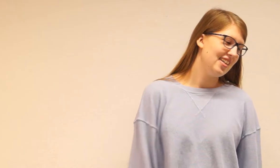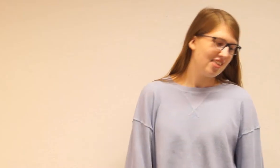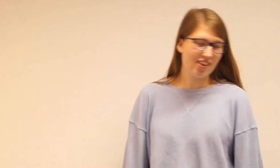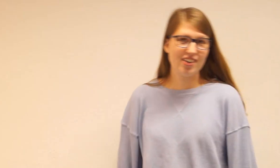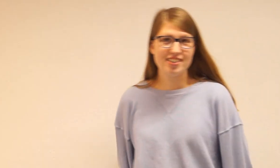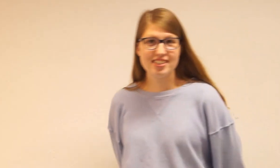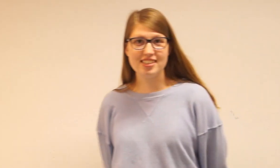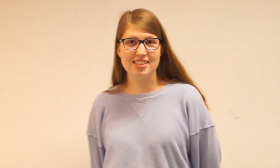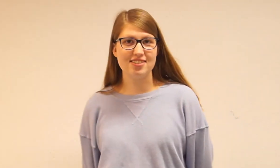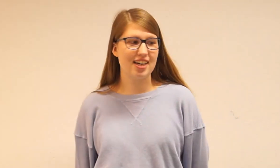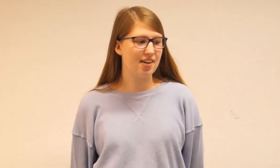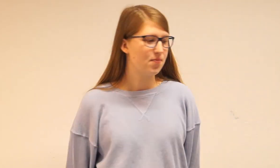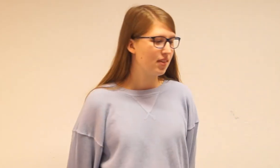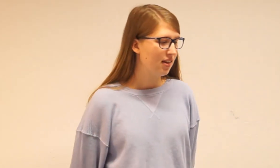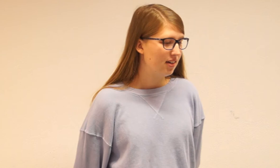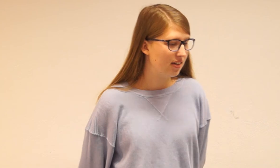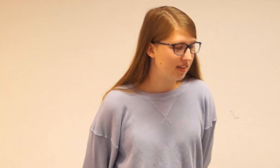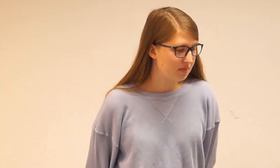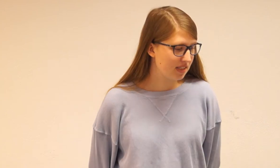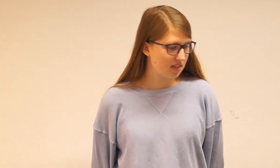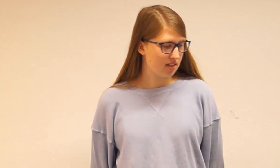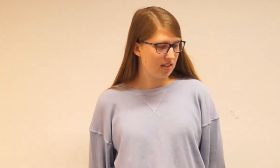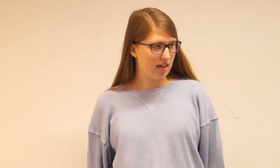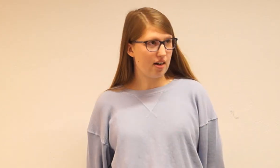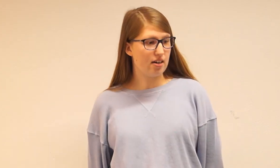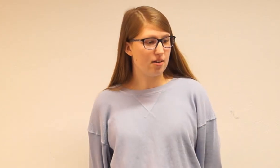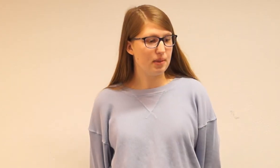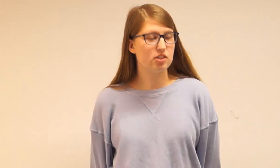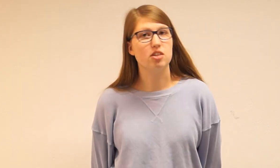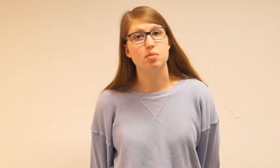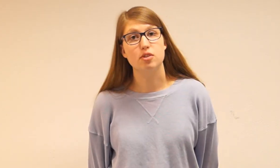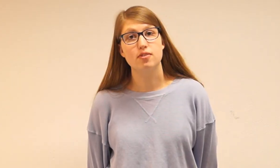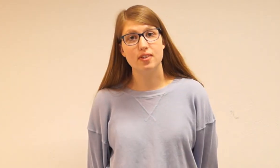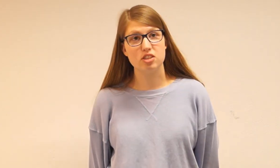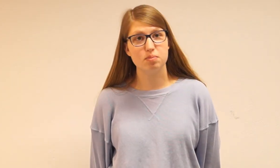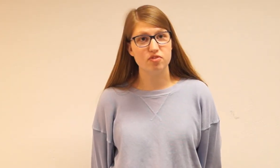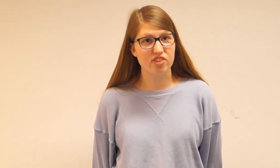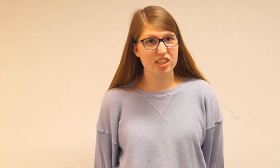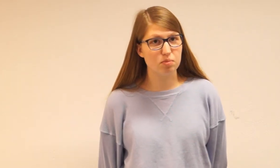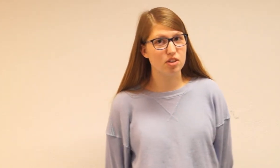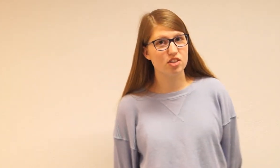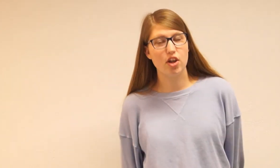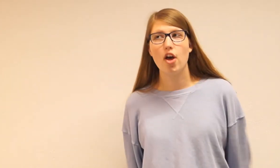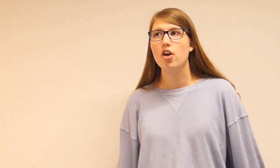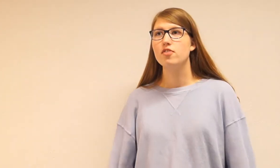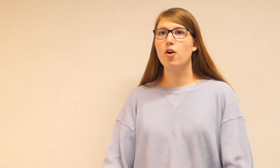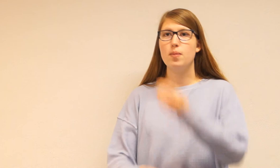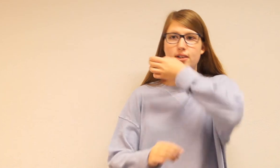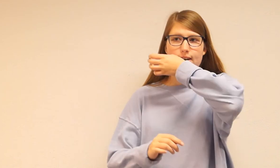Og det sidste vi har I match cut Det er match cut på fix punktet Hvor man har